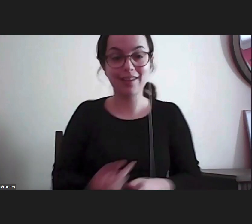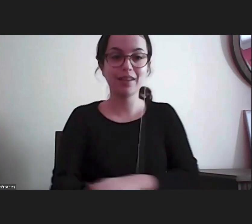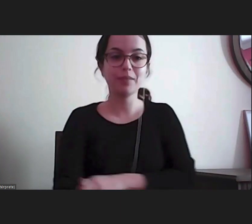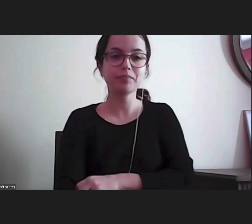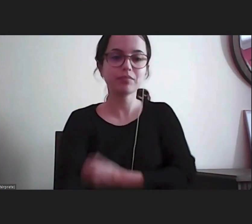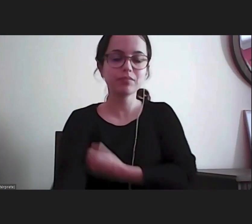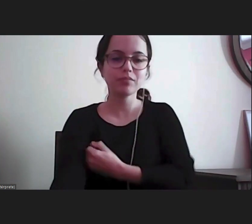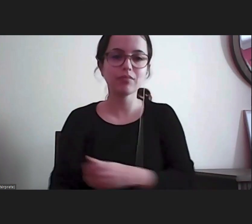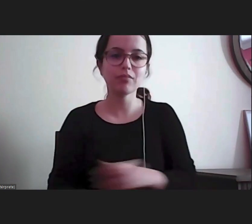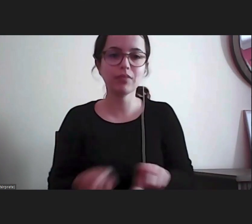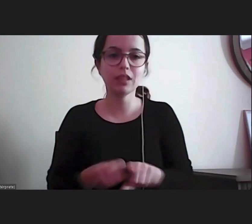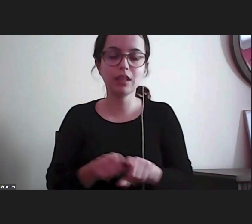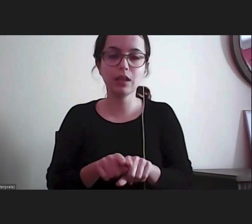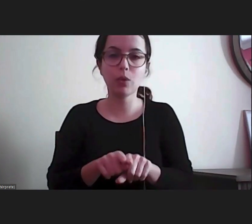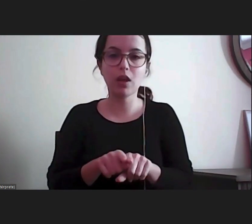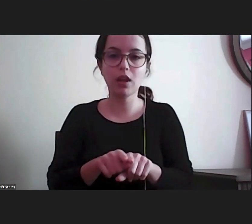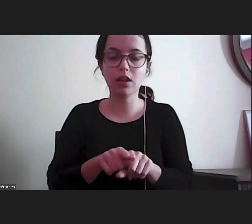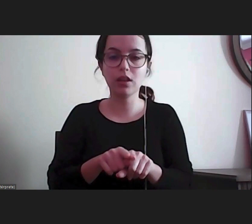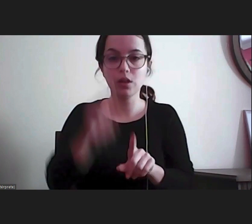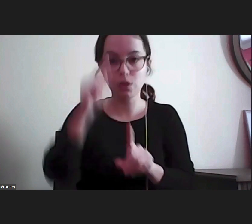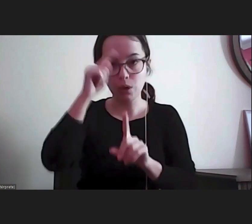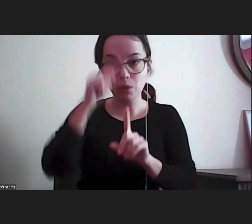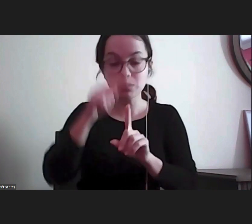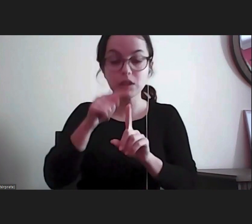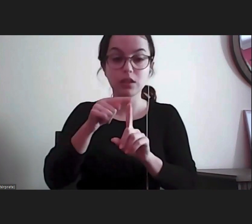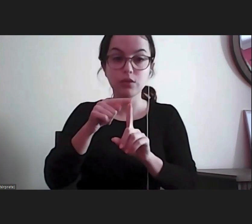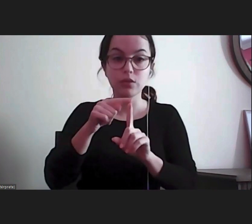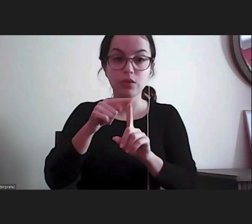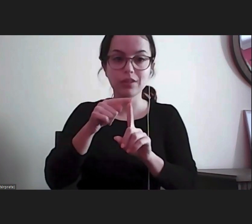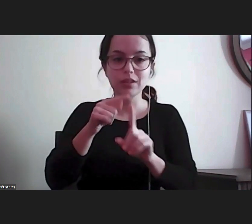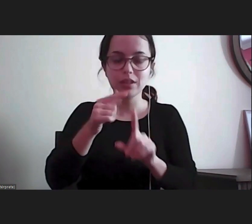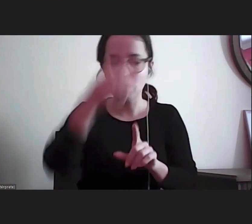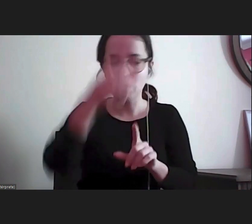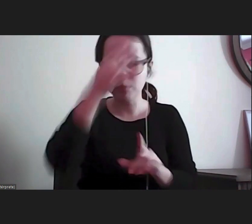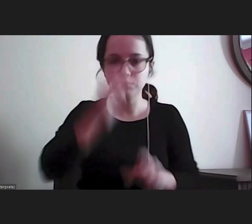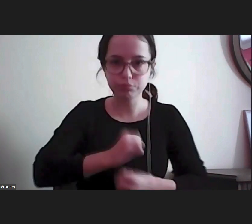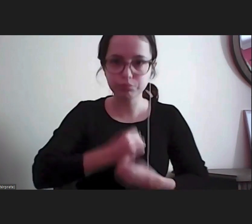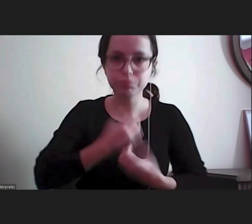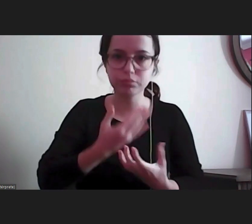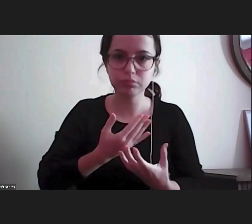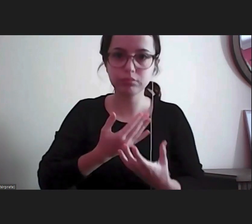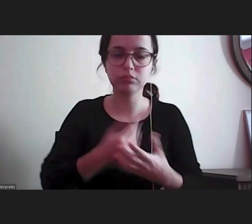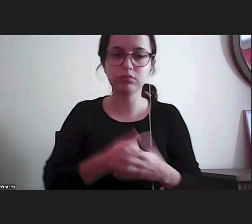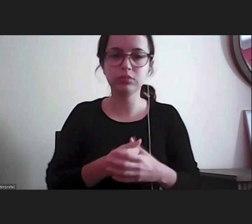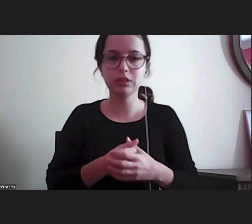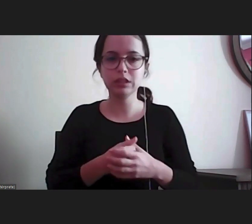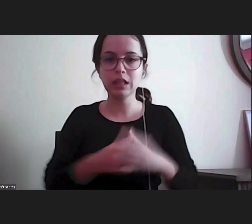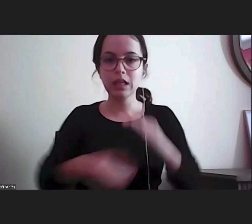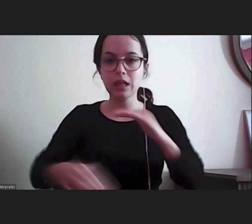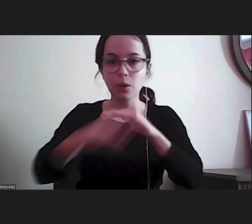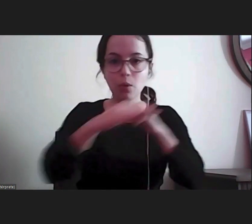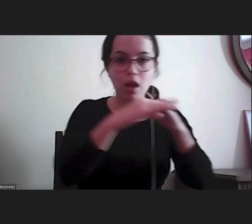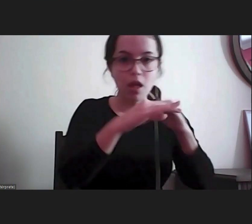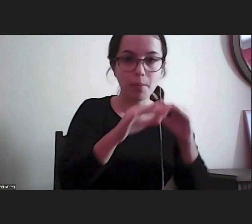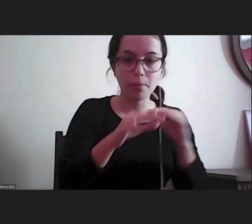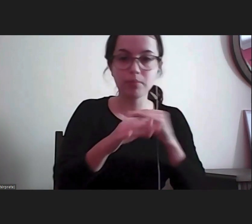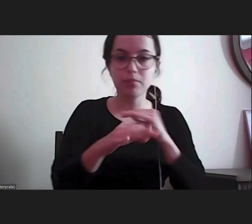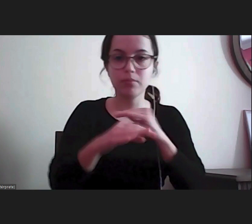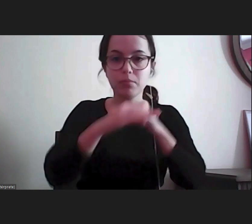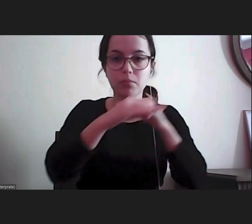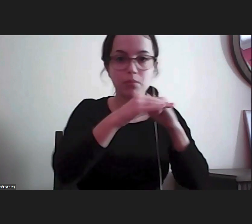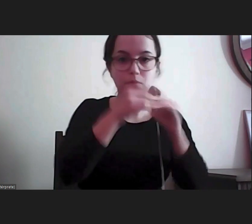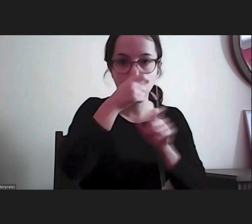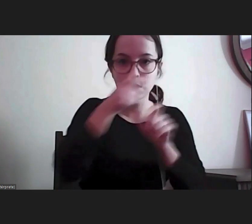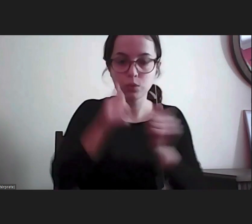a ideia é que pugne pela justiça, que aprecie a lei, não é assim? Que seja imparcial e que apoie a todos, mas não tem,